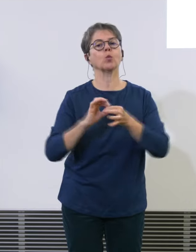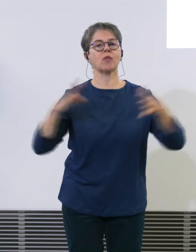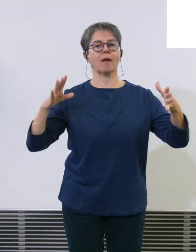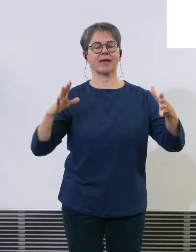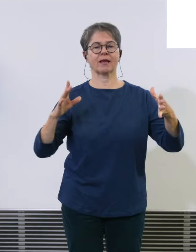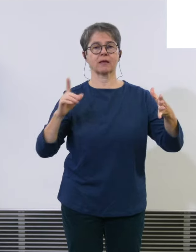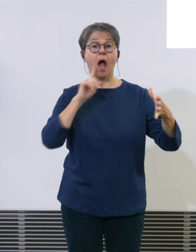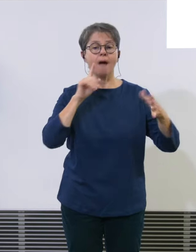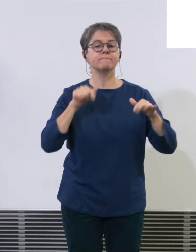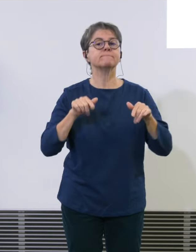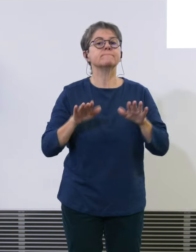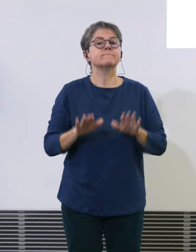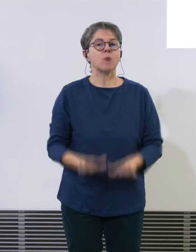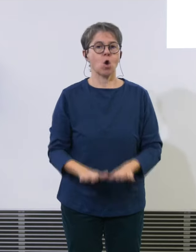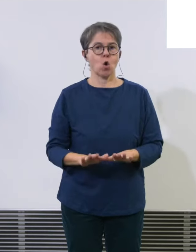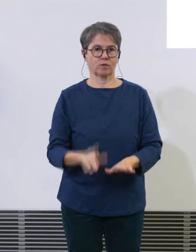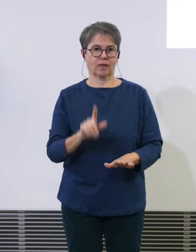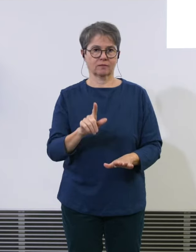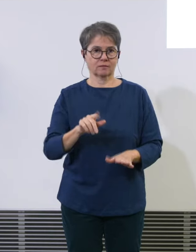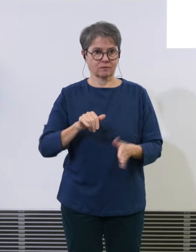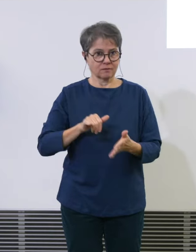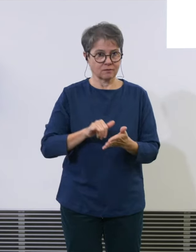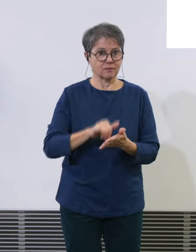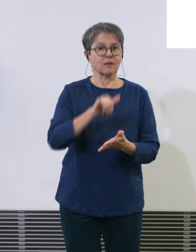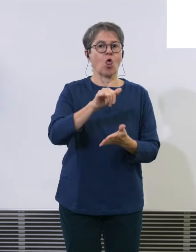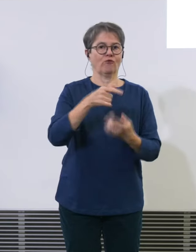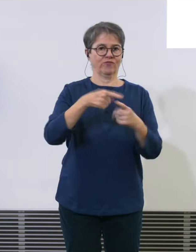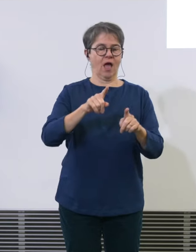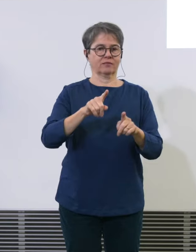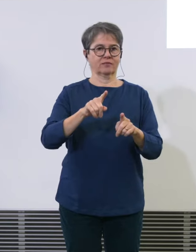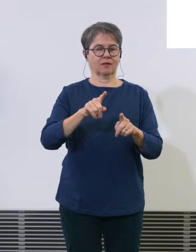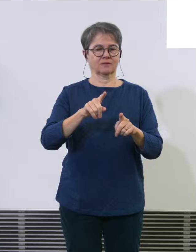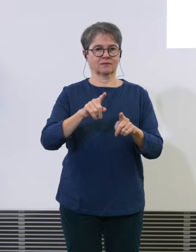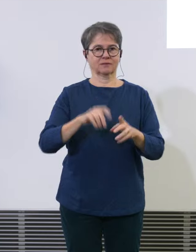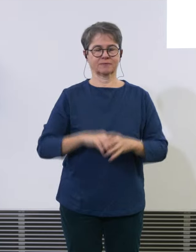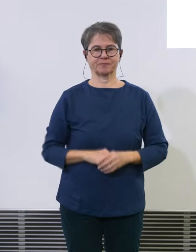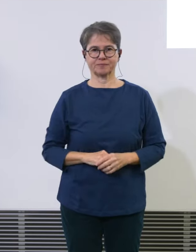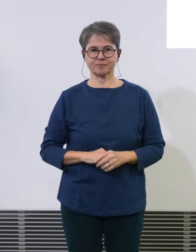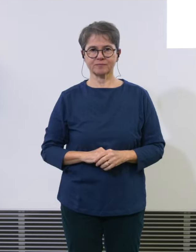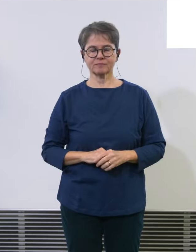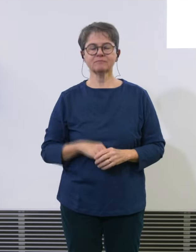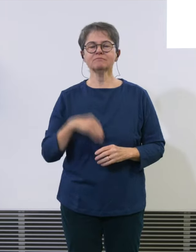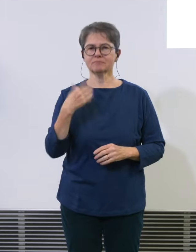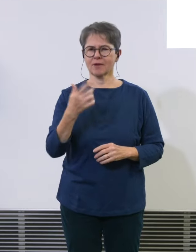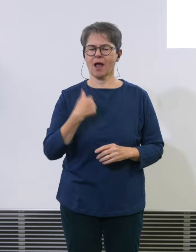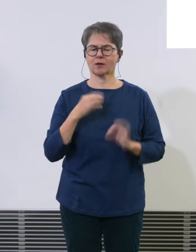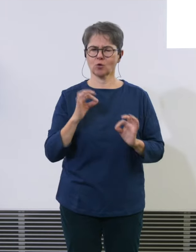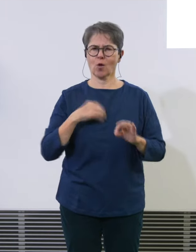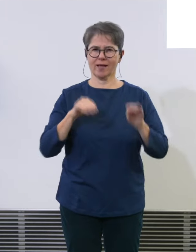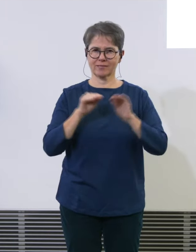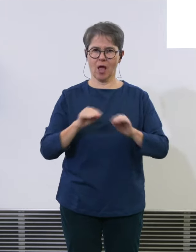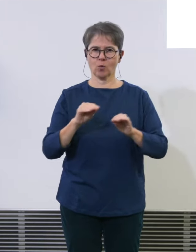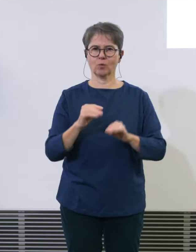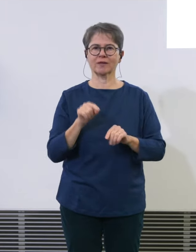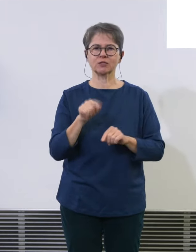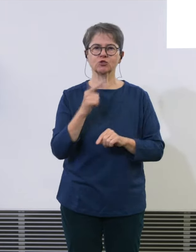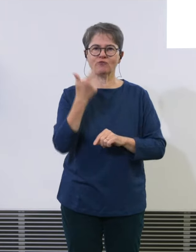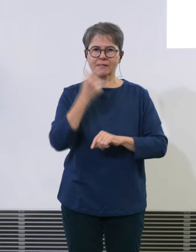Boden ist sie eine unabhängige Piste. In der Luft ist das etwas ein bisschen anderes. Kommen wir dazu in zwei Sekunden. Man sieht